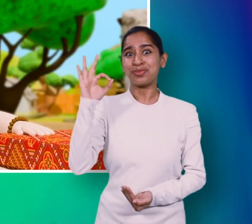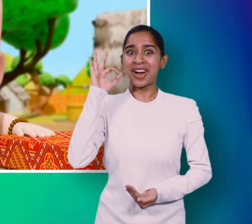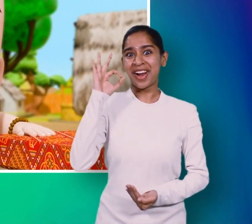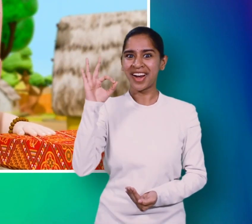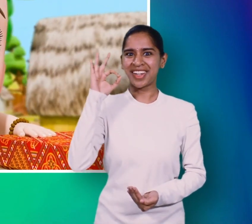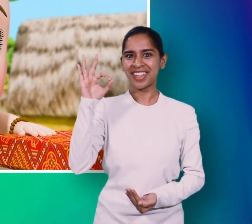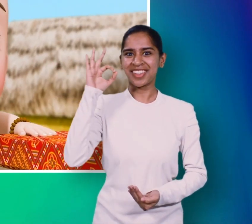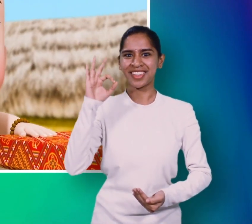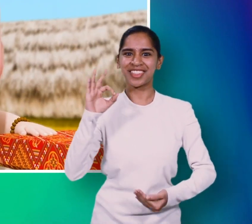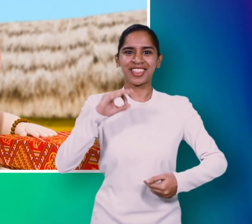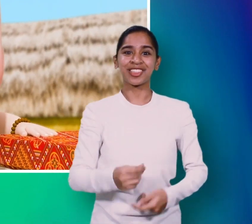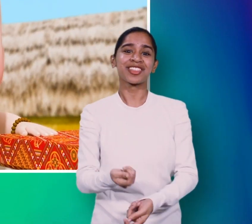पम